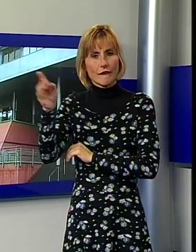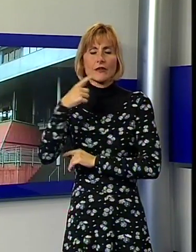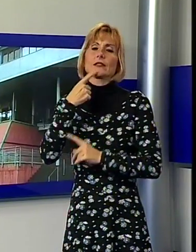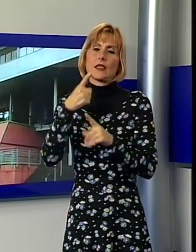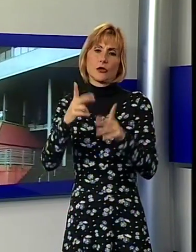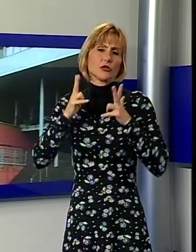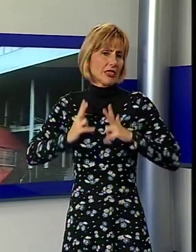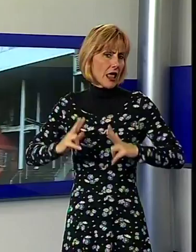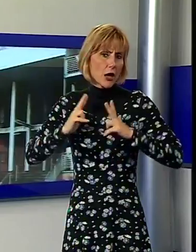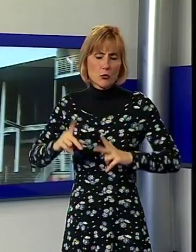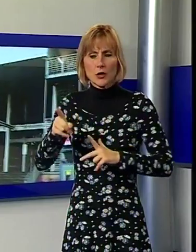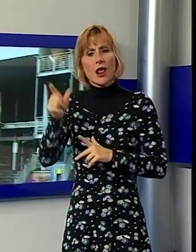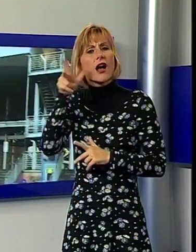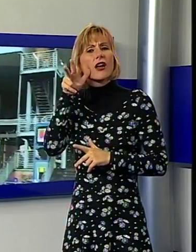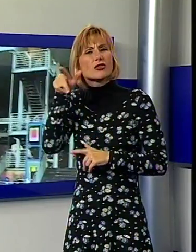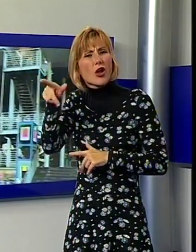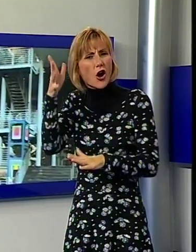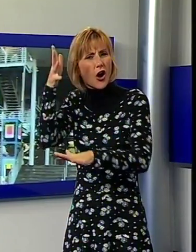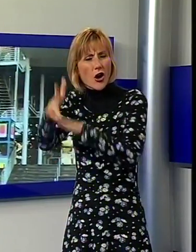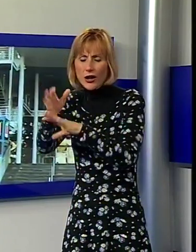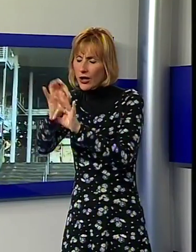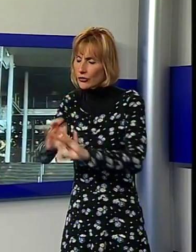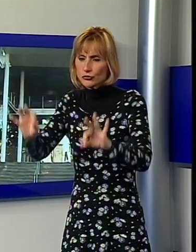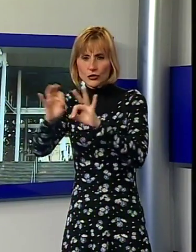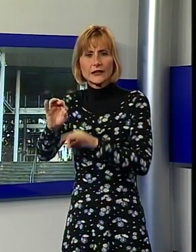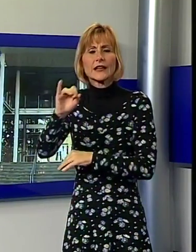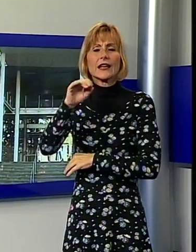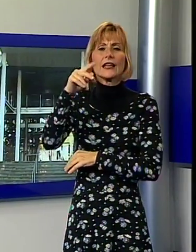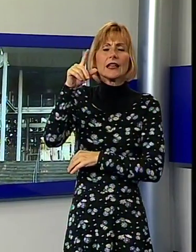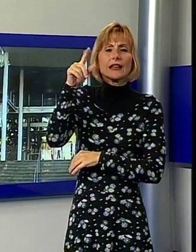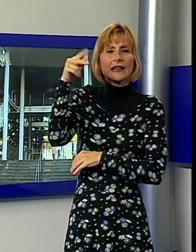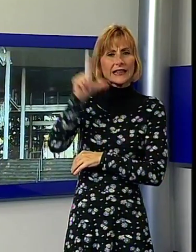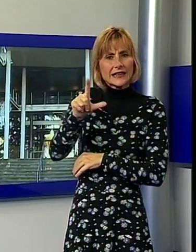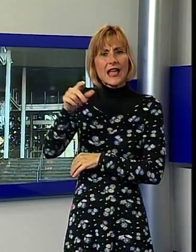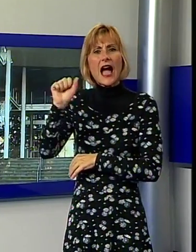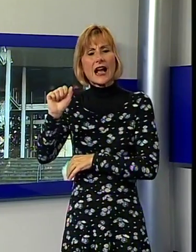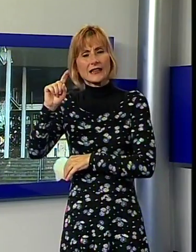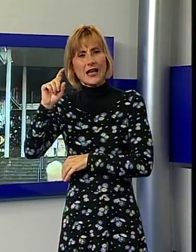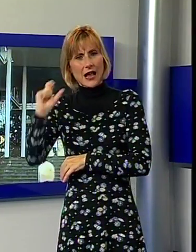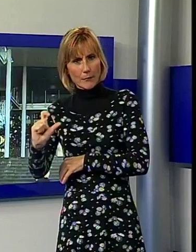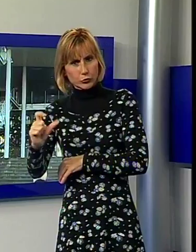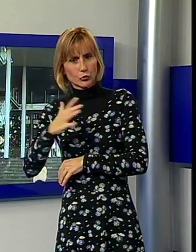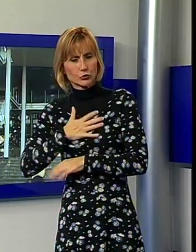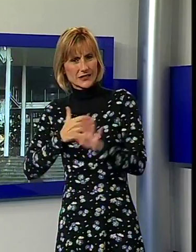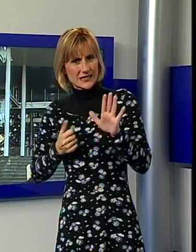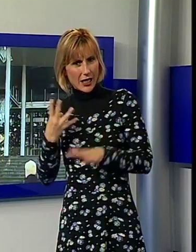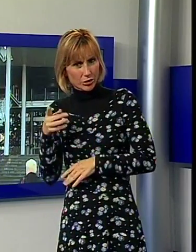circostanze della tragica scomparsa di Lilia Agata Caputo, 64 anni, professoressa in pensione, che ha gettato nello